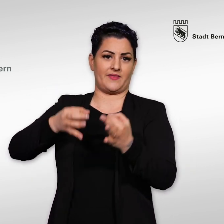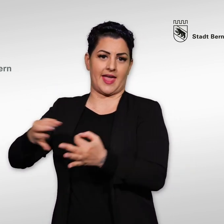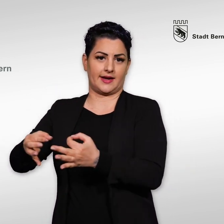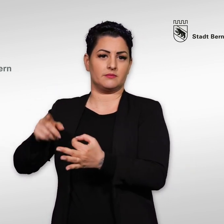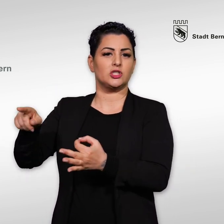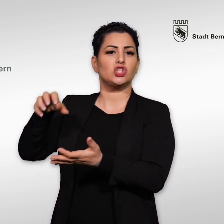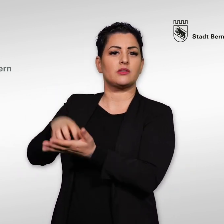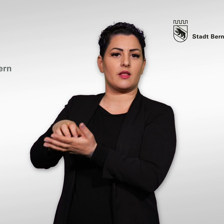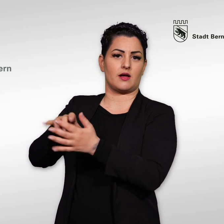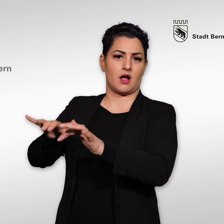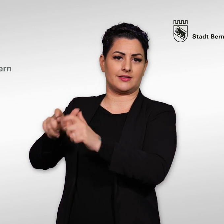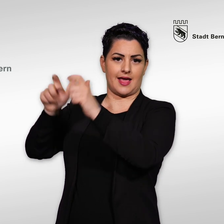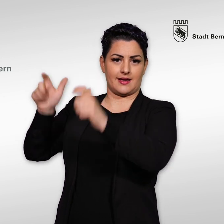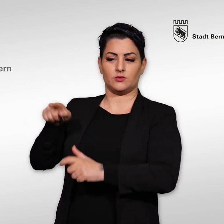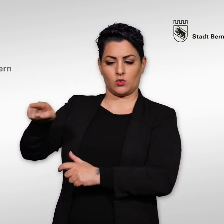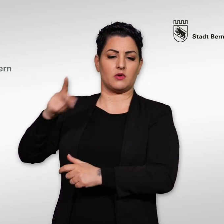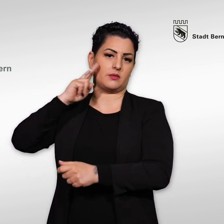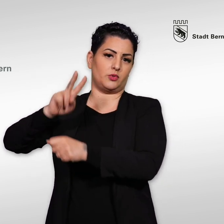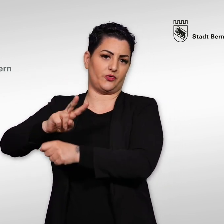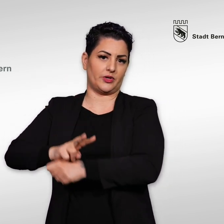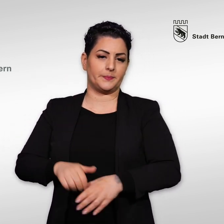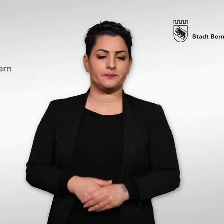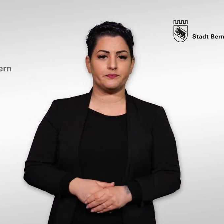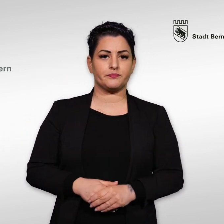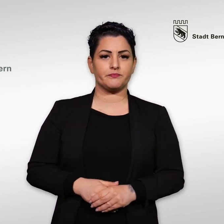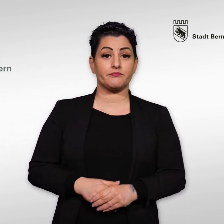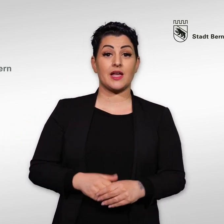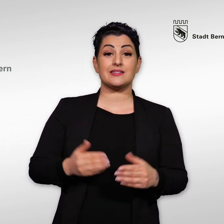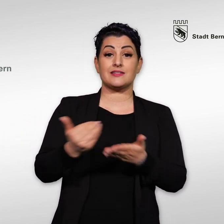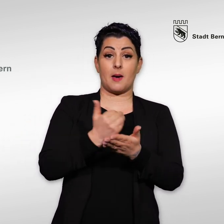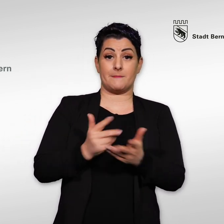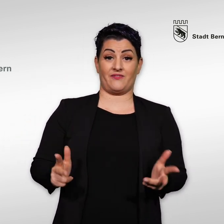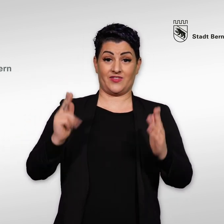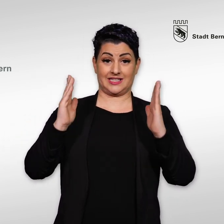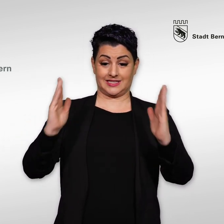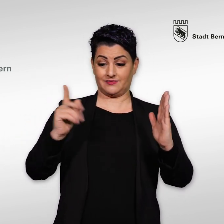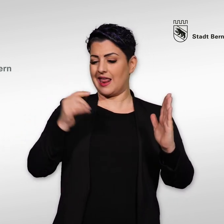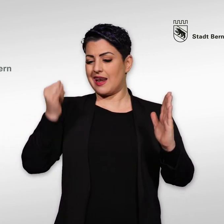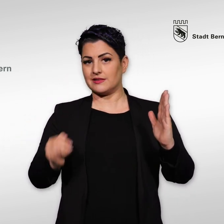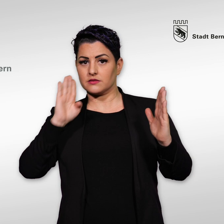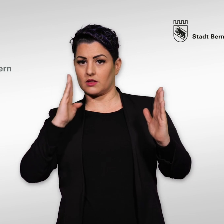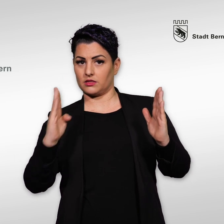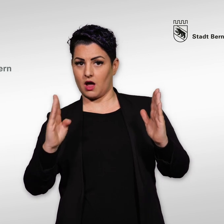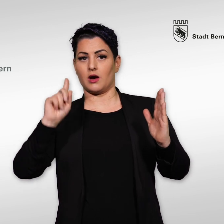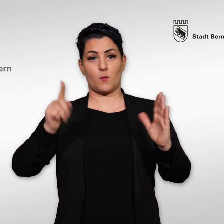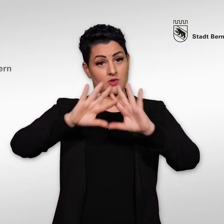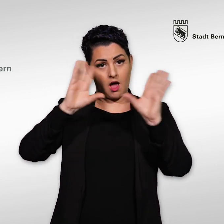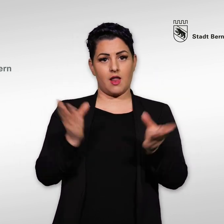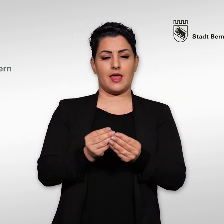Beglaubigung der Unterschriften eingereicht werden. 4. Spätestens am letzten Tag der Sammelfrist müssen alle